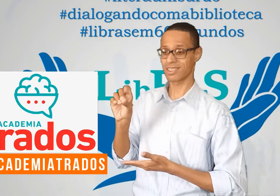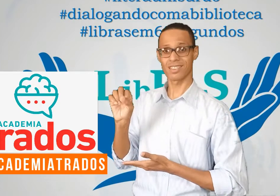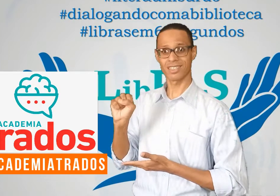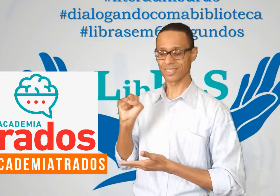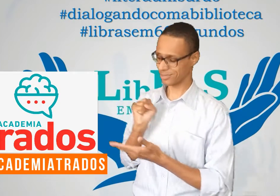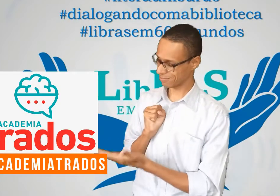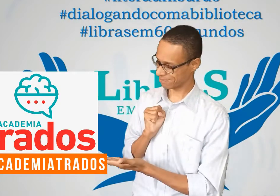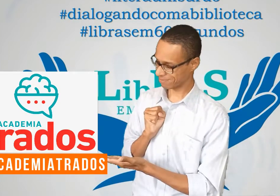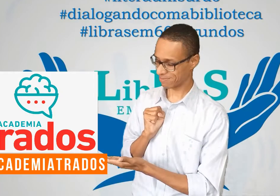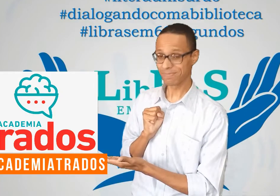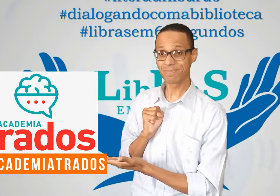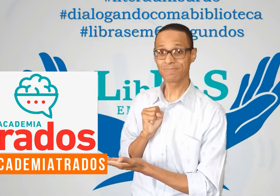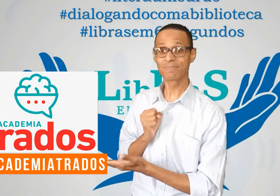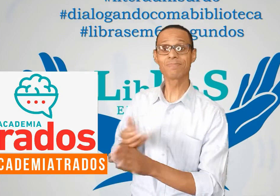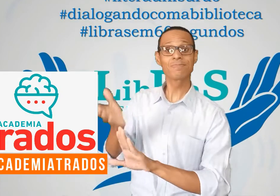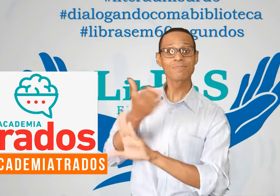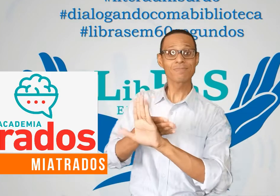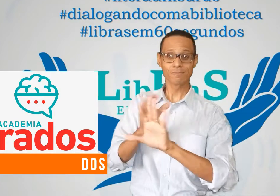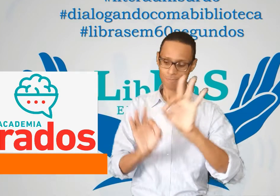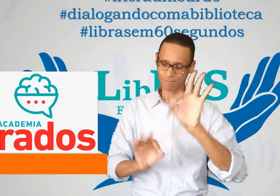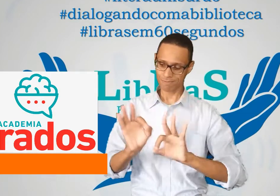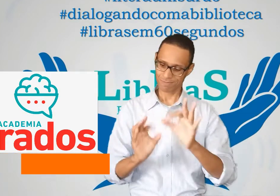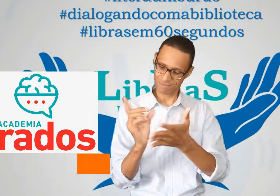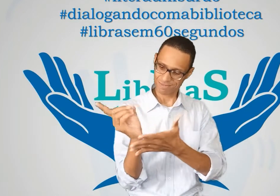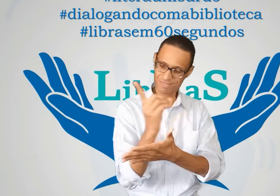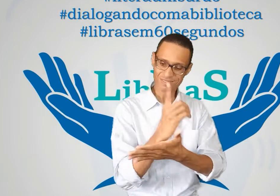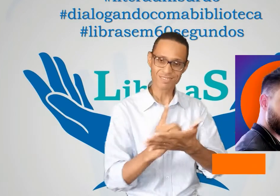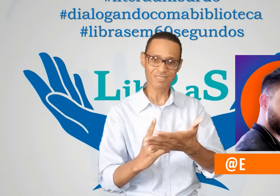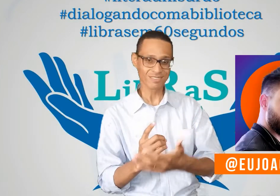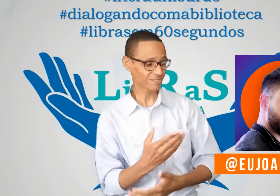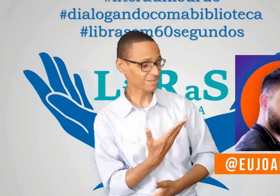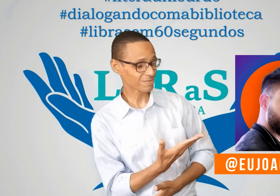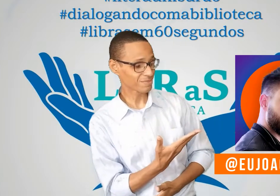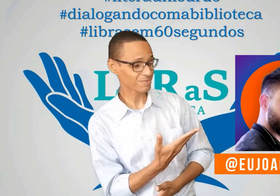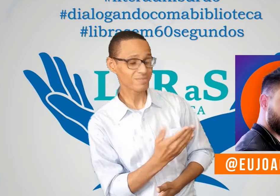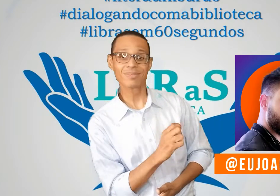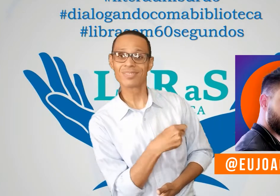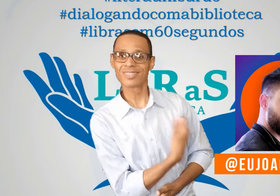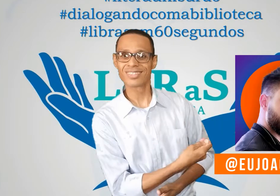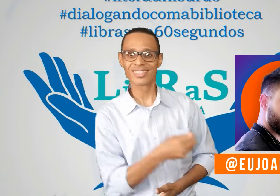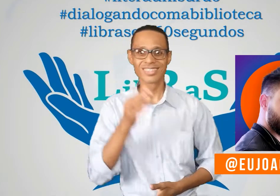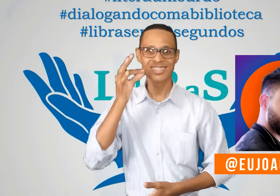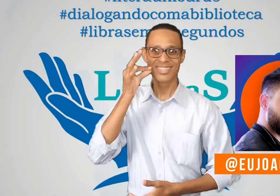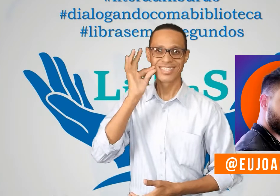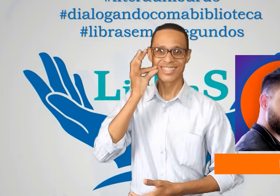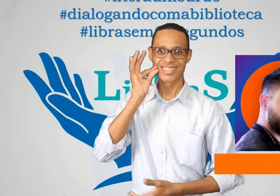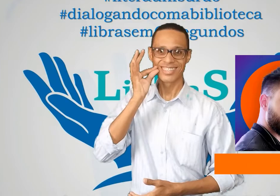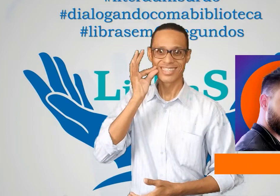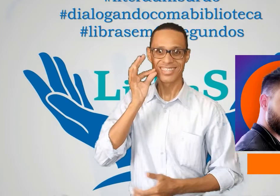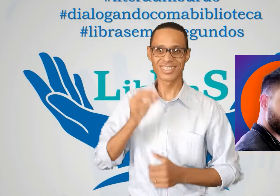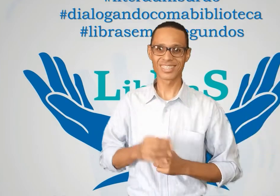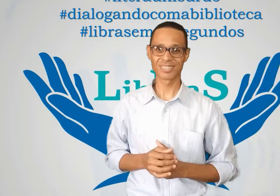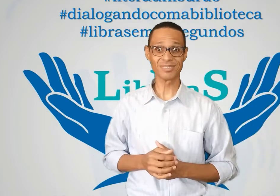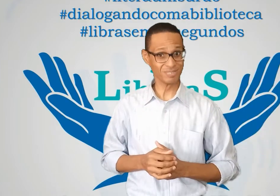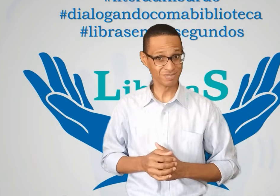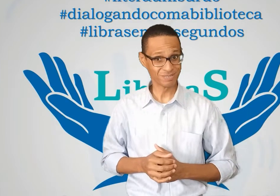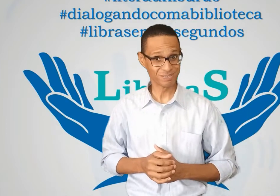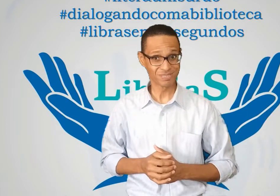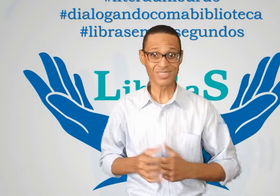Trados nas mãos do webdesigner João Gaspar. Então, neste retorno,